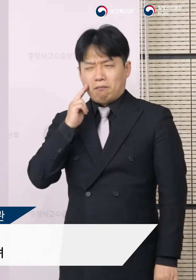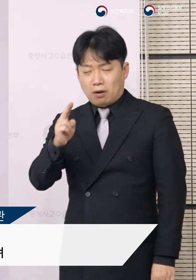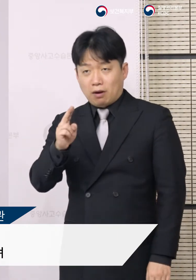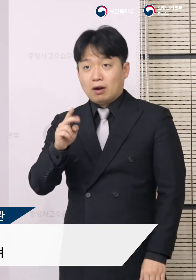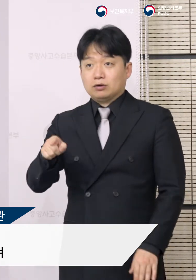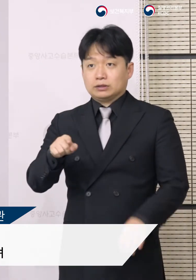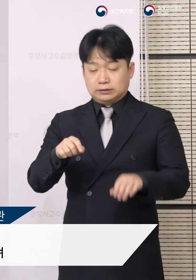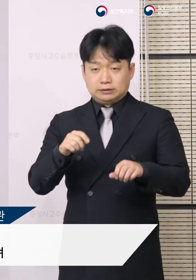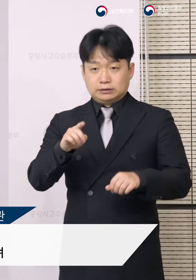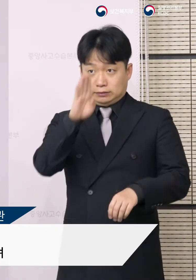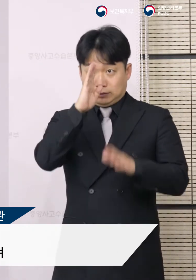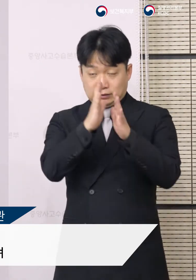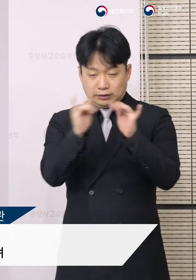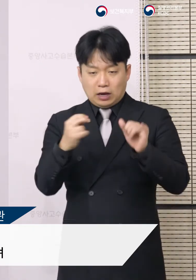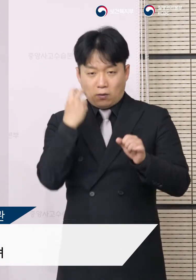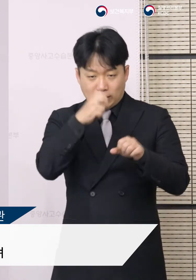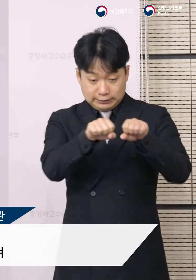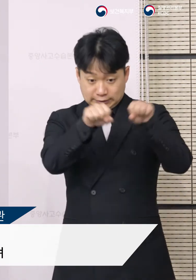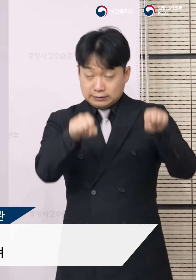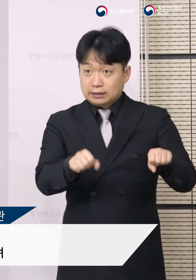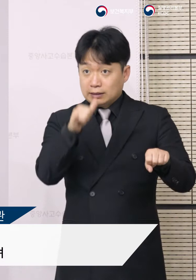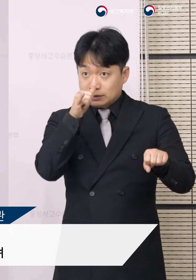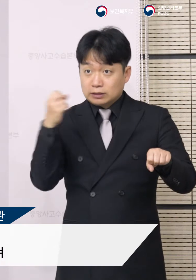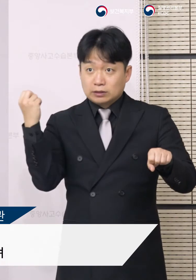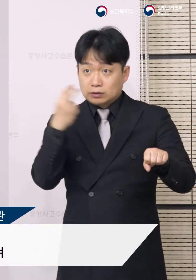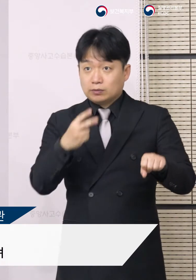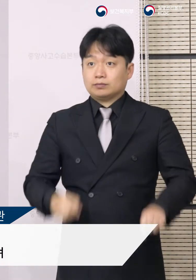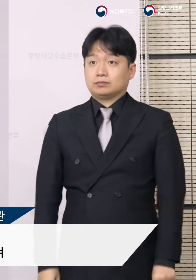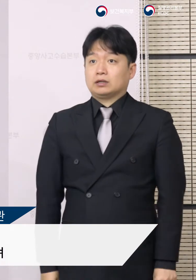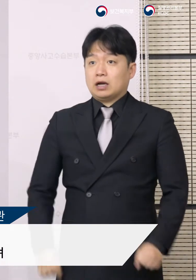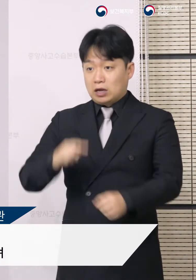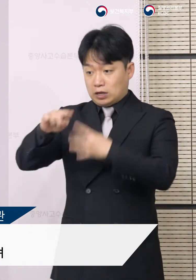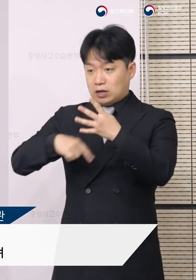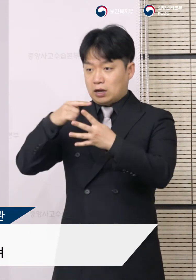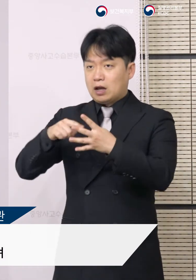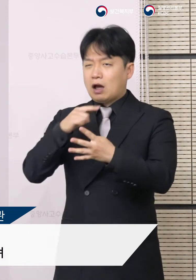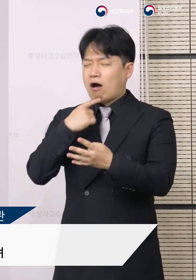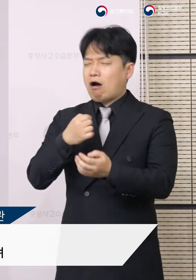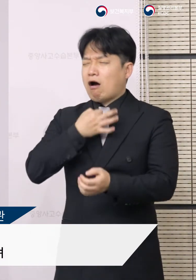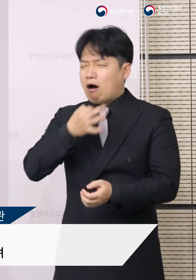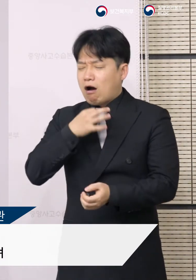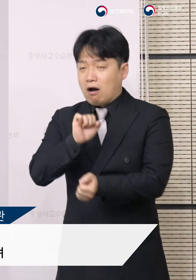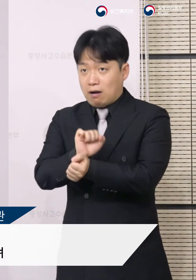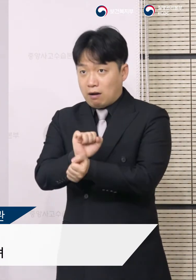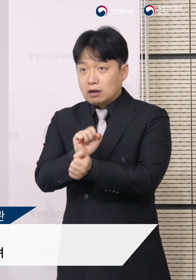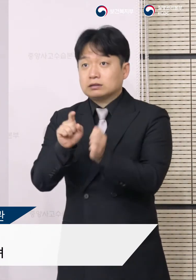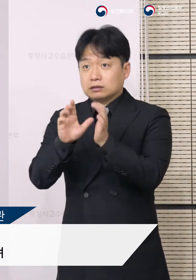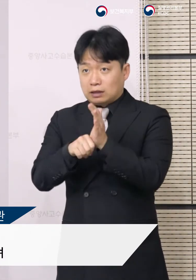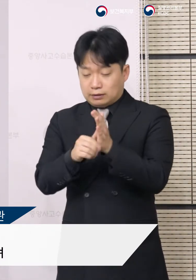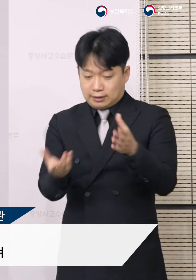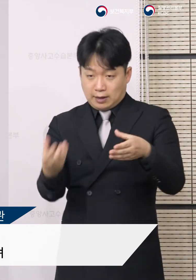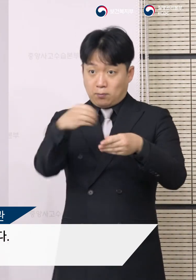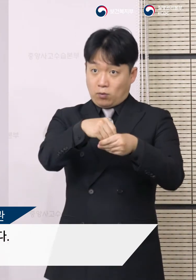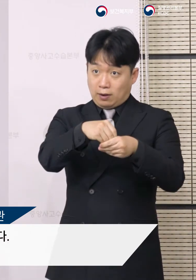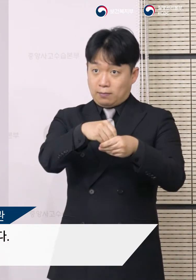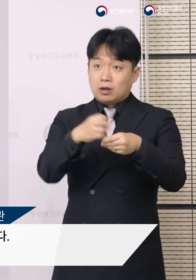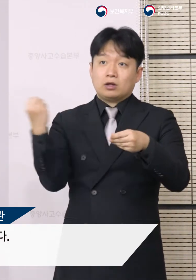감염병 감시체계와 계절도감 피본 감시체계에 코로나19 검사를 추가하여